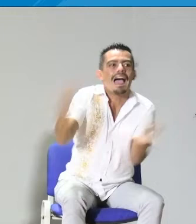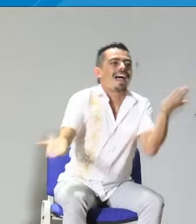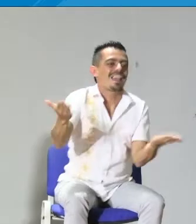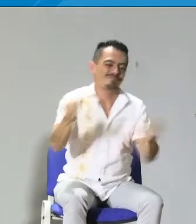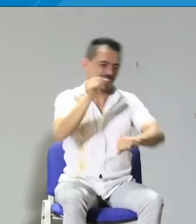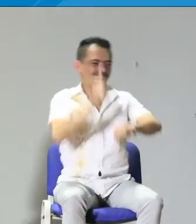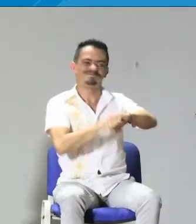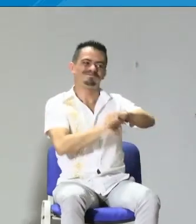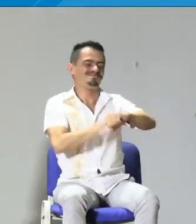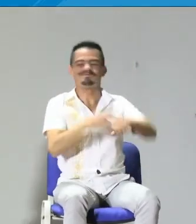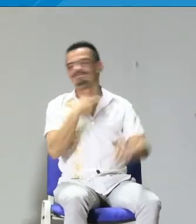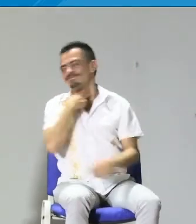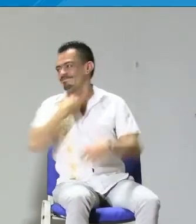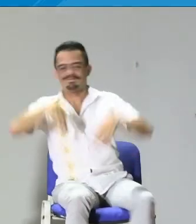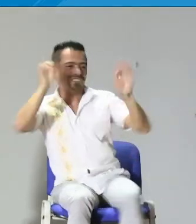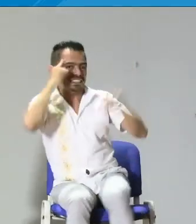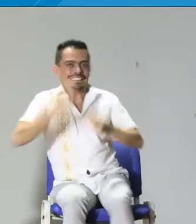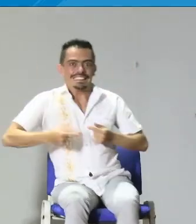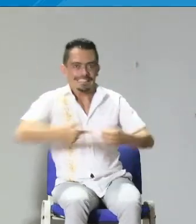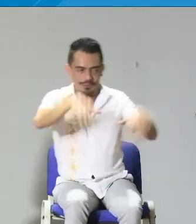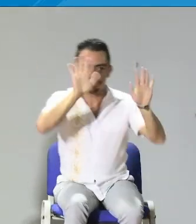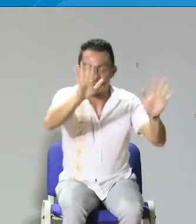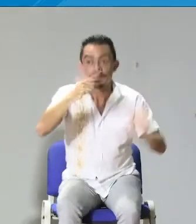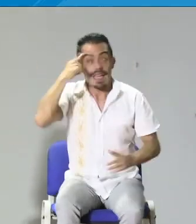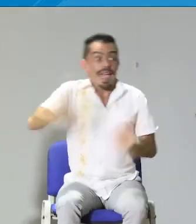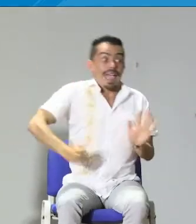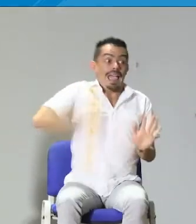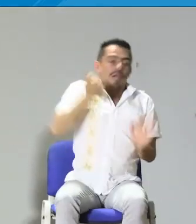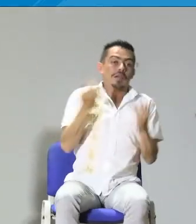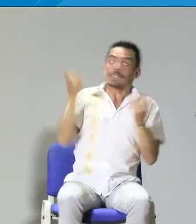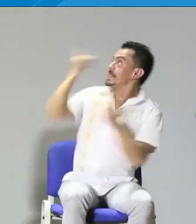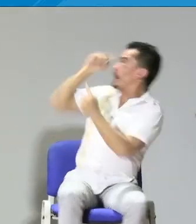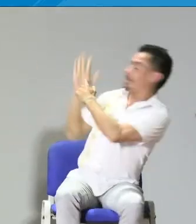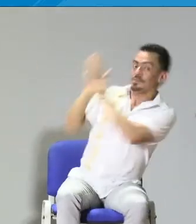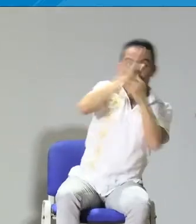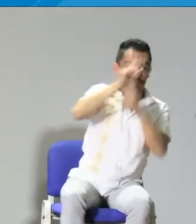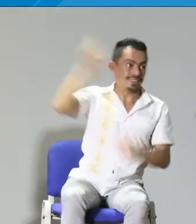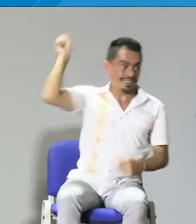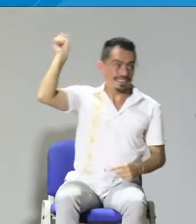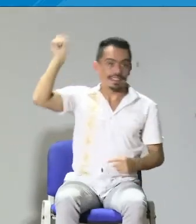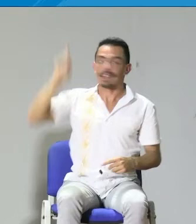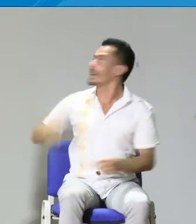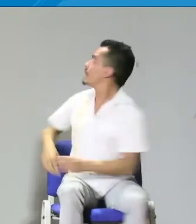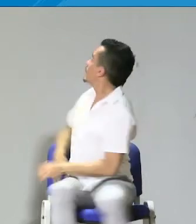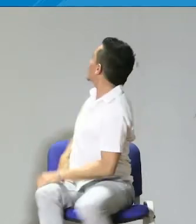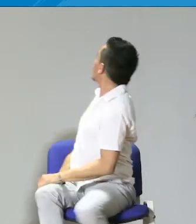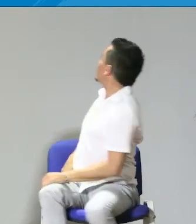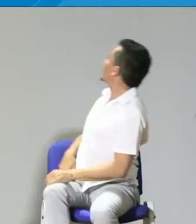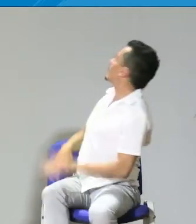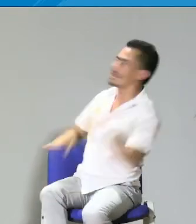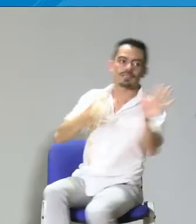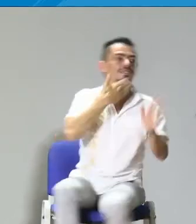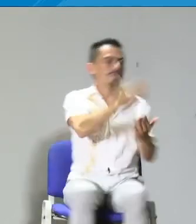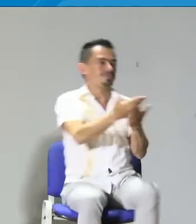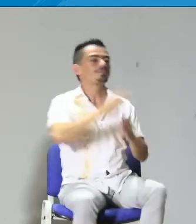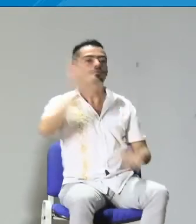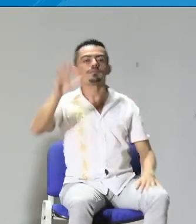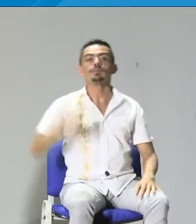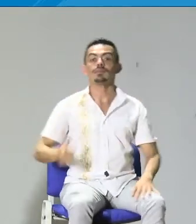eso, que contáramos un poco las situaciones y experiencias personales, que no tendremos tiempo en este momento, pero quisiera que